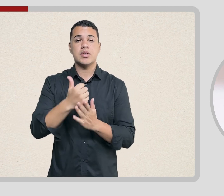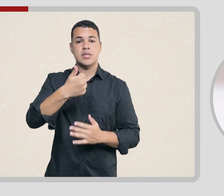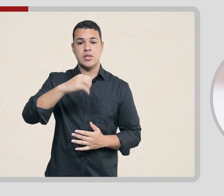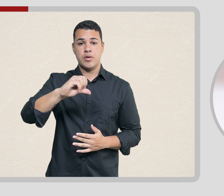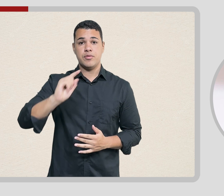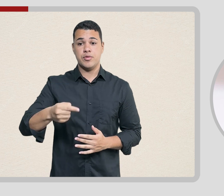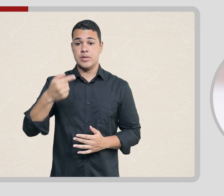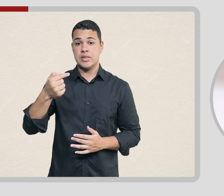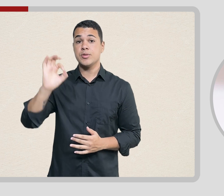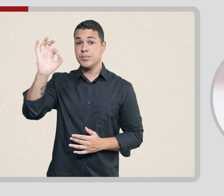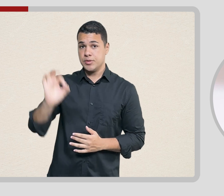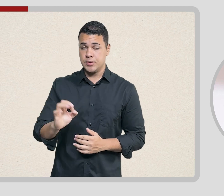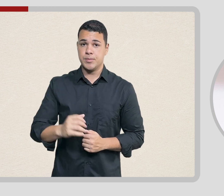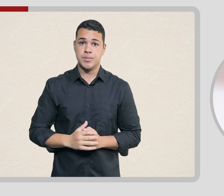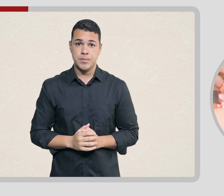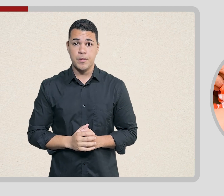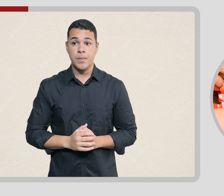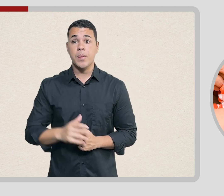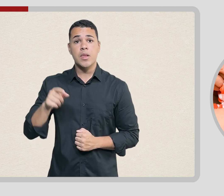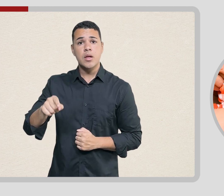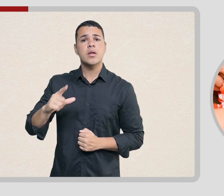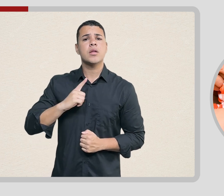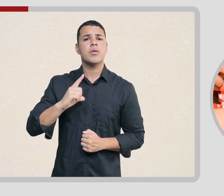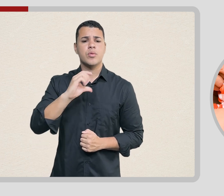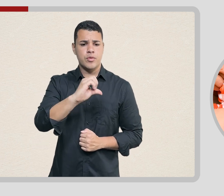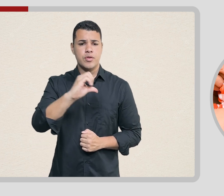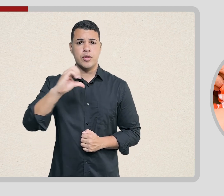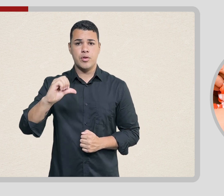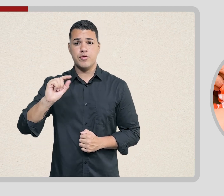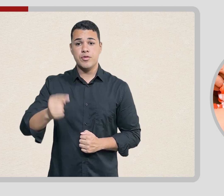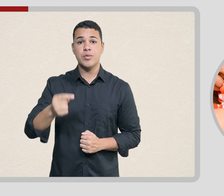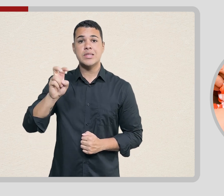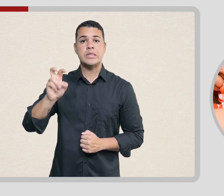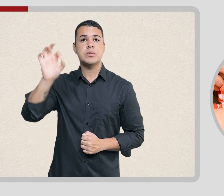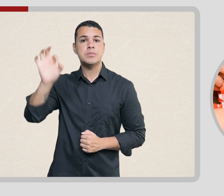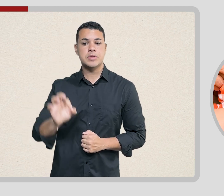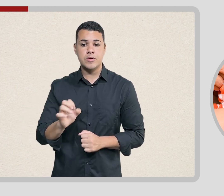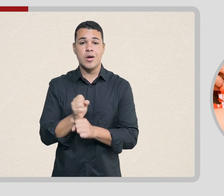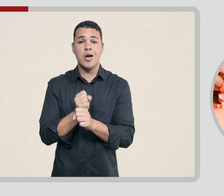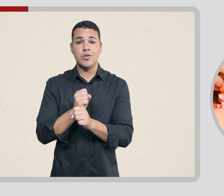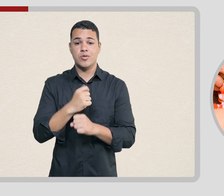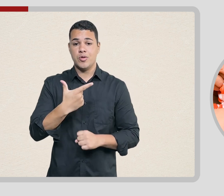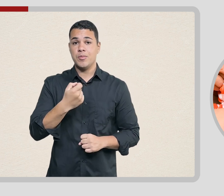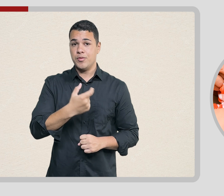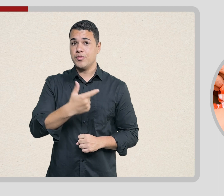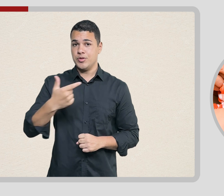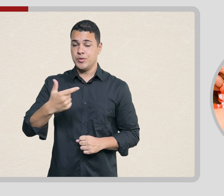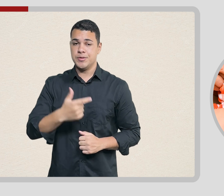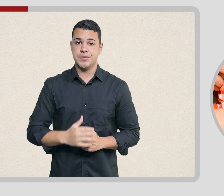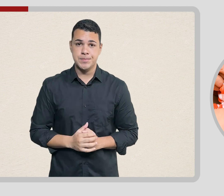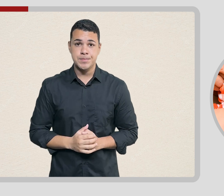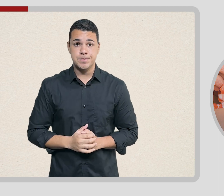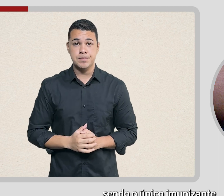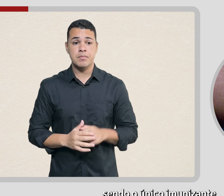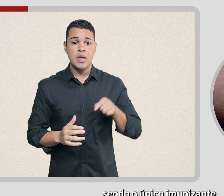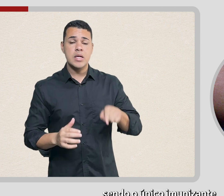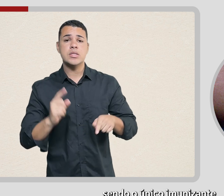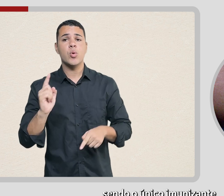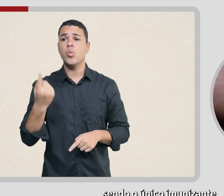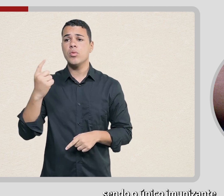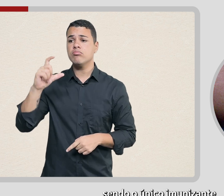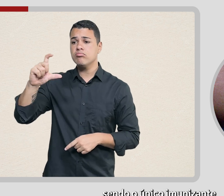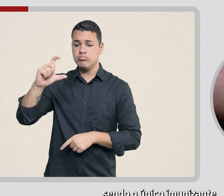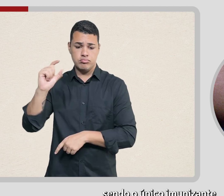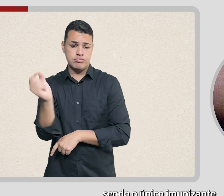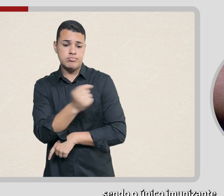,7 pontos percentuais, atingindo 99,5% em 2022, sendo